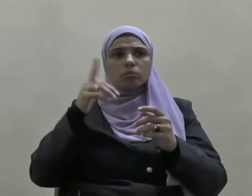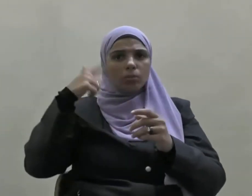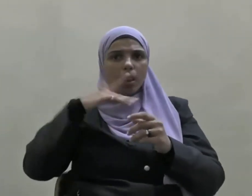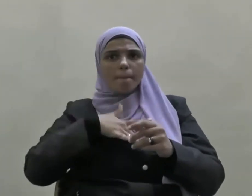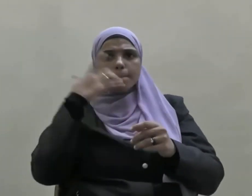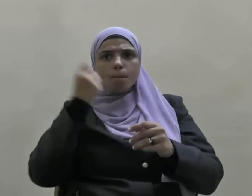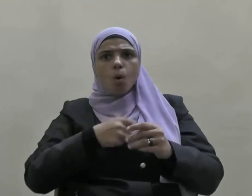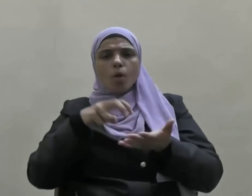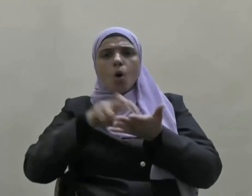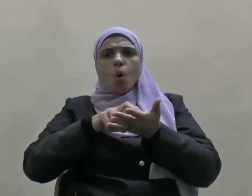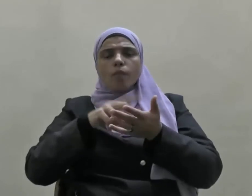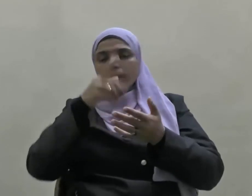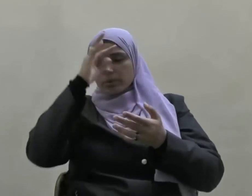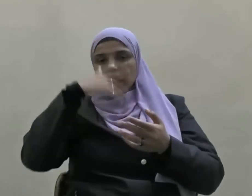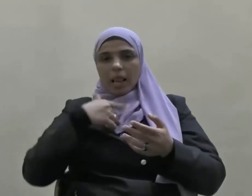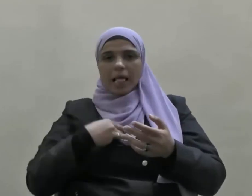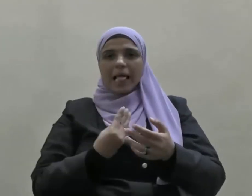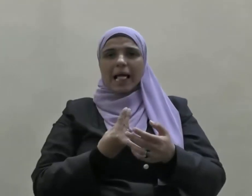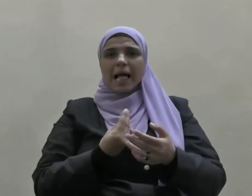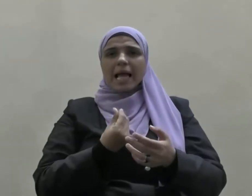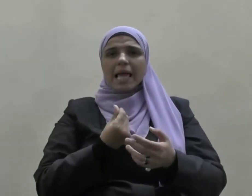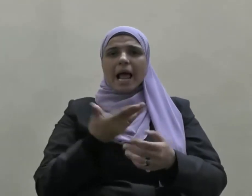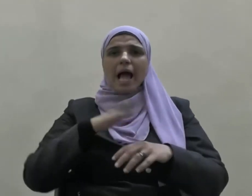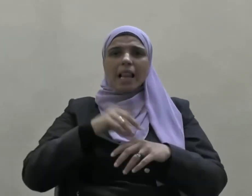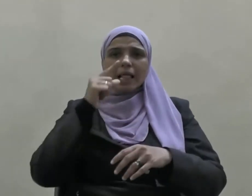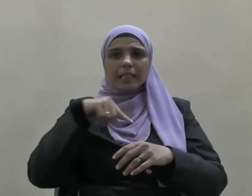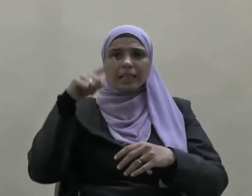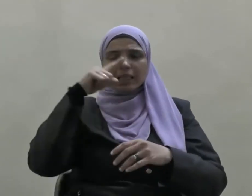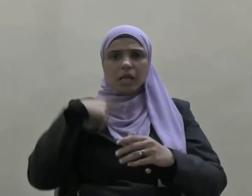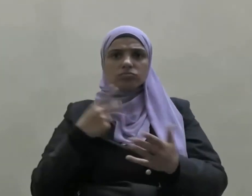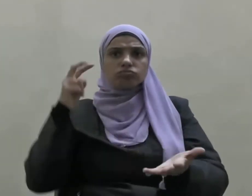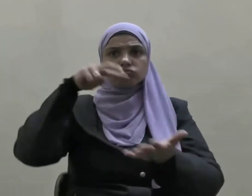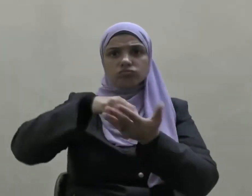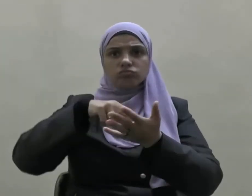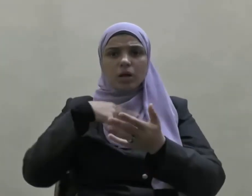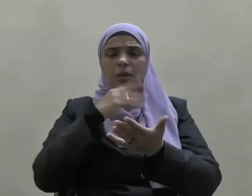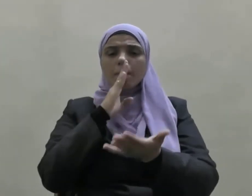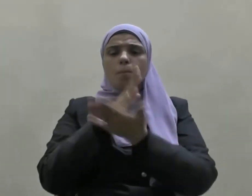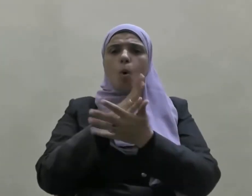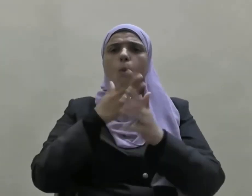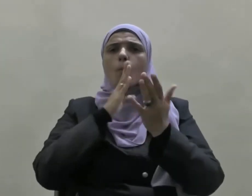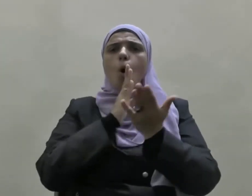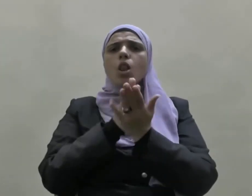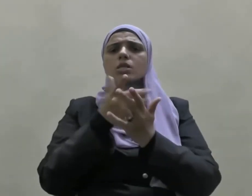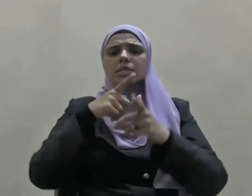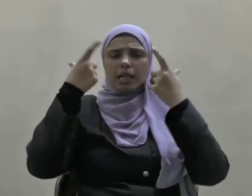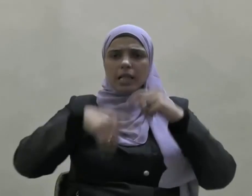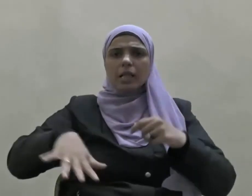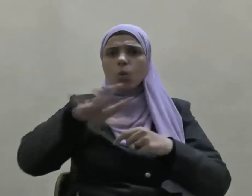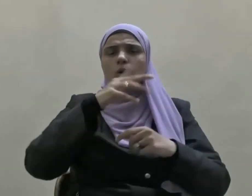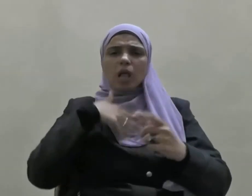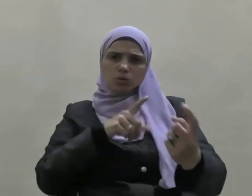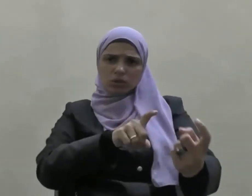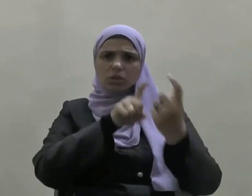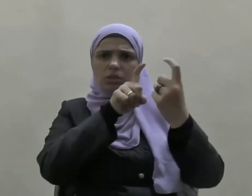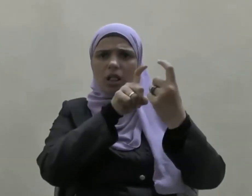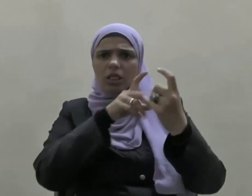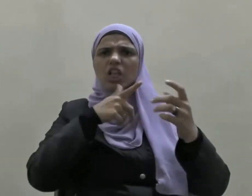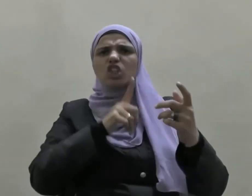كل مؤمن غيور على دينه مخلص لوطنه للتصدي